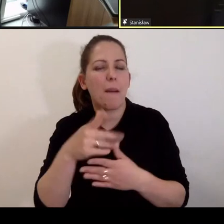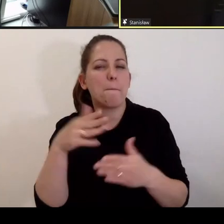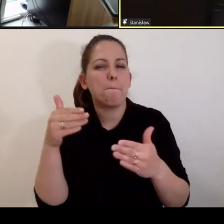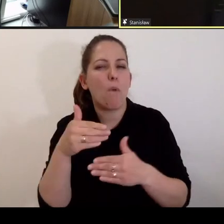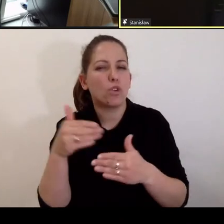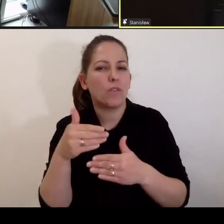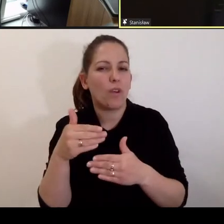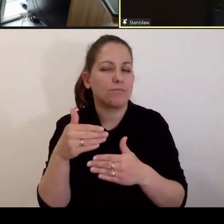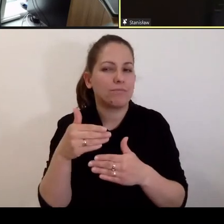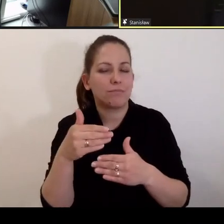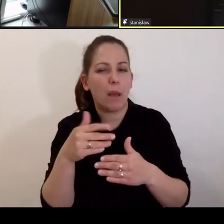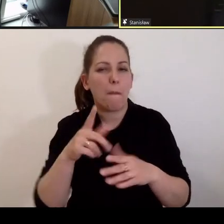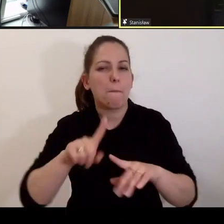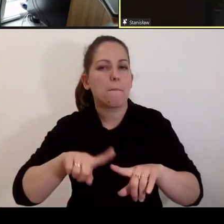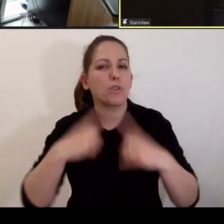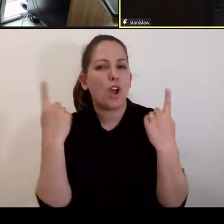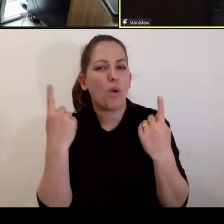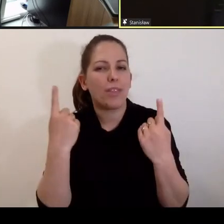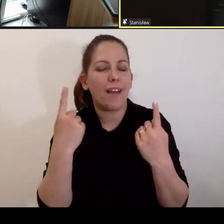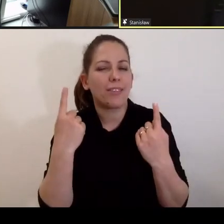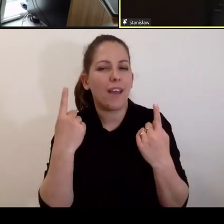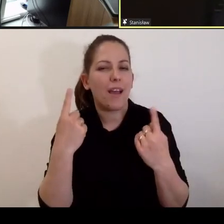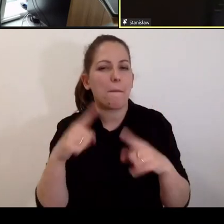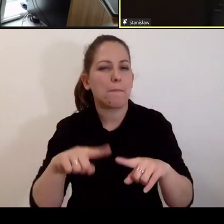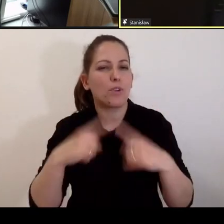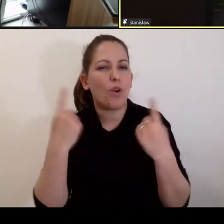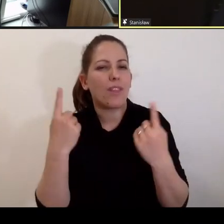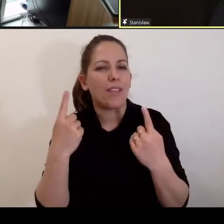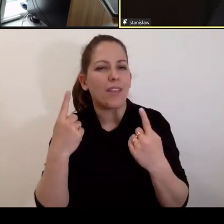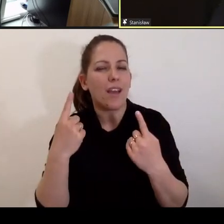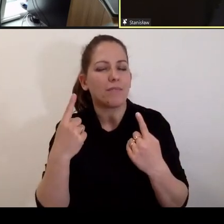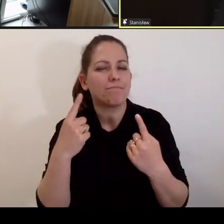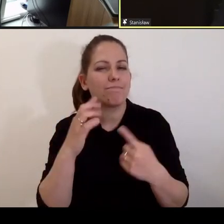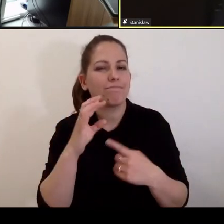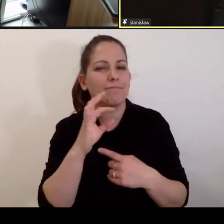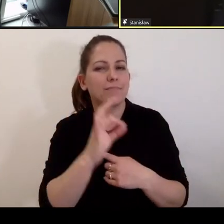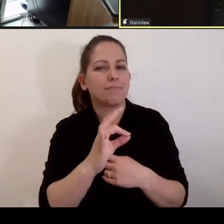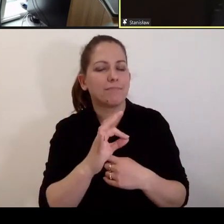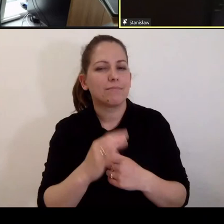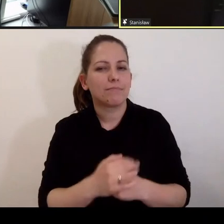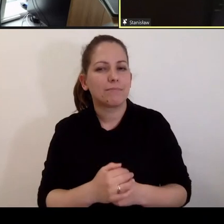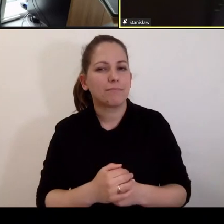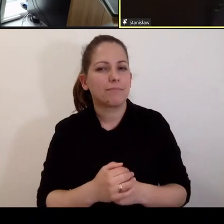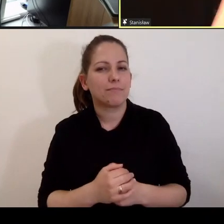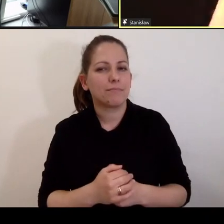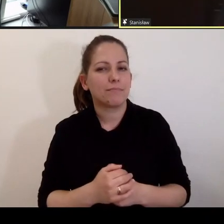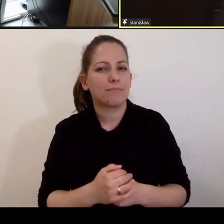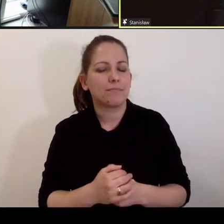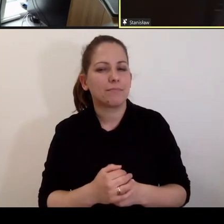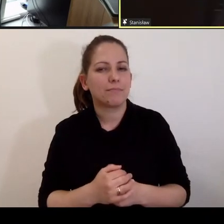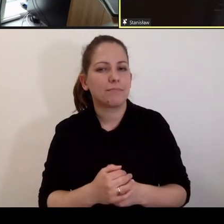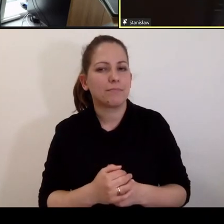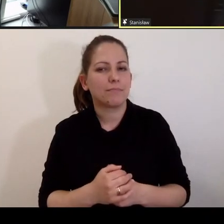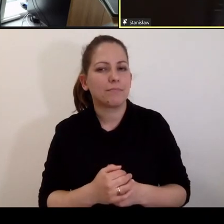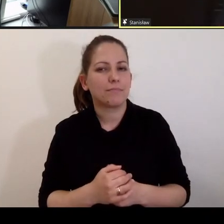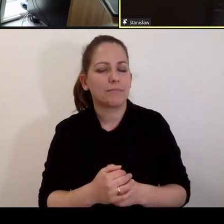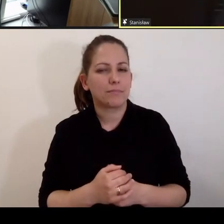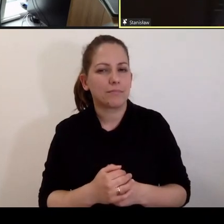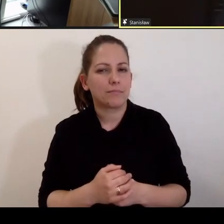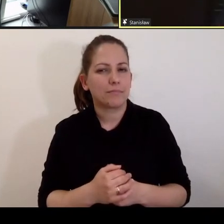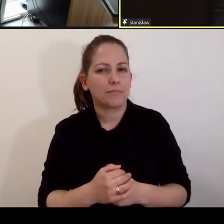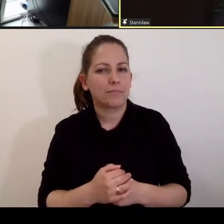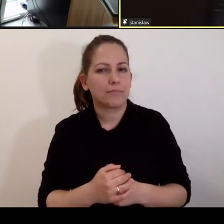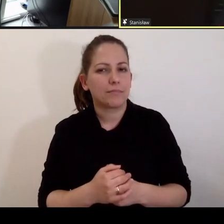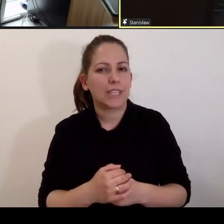przekonania o roli nie tylko granic wniesionego środku odwoławczego, ale i